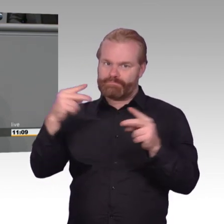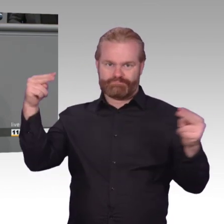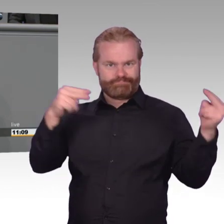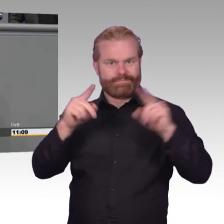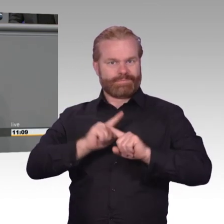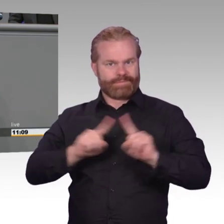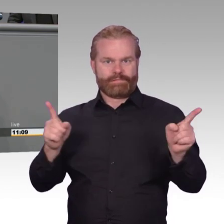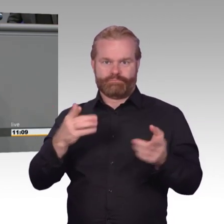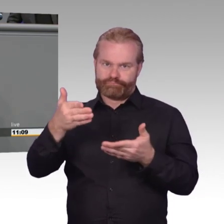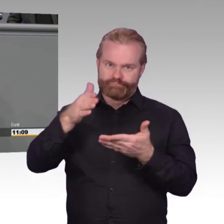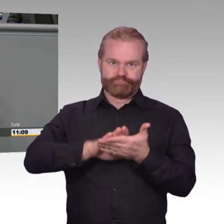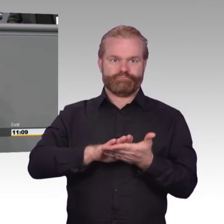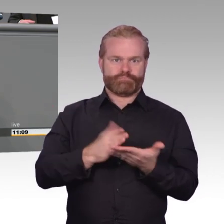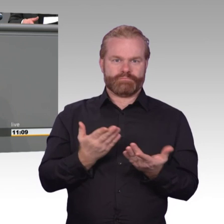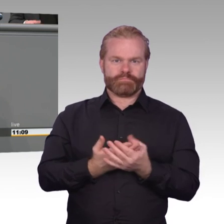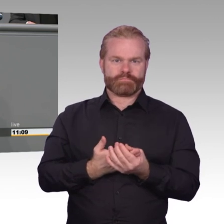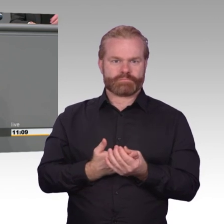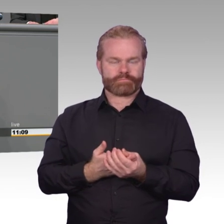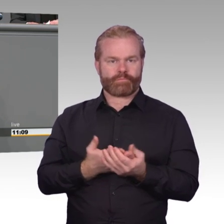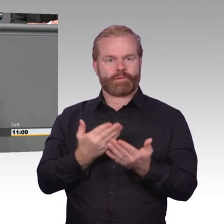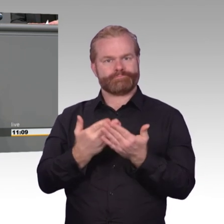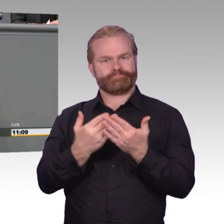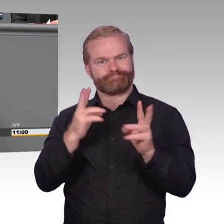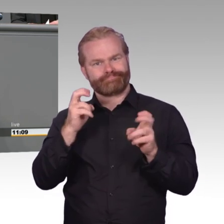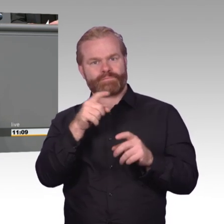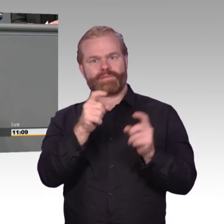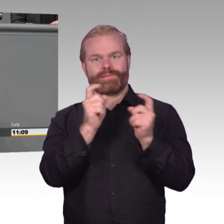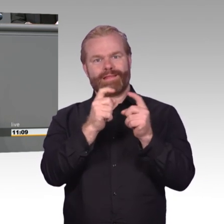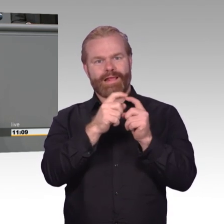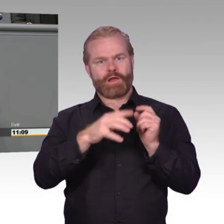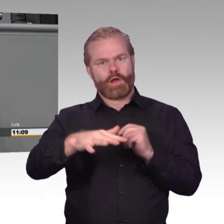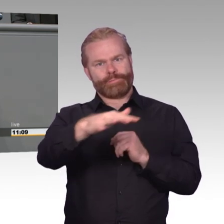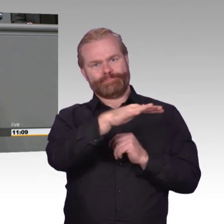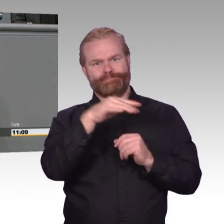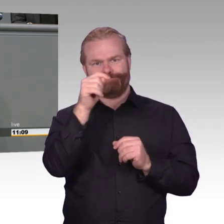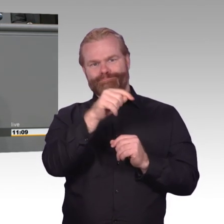20 Jahren als Politikwissenschaftler über das Thema Kryptographie im Internet geschrieben.